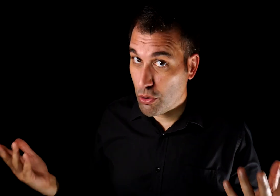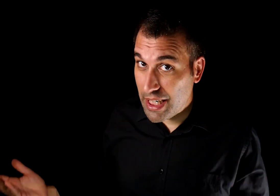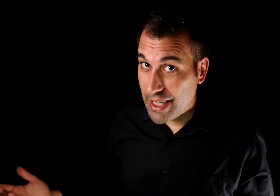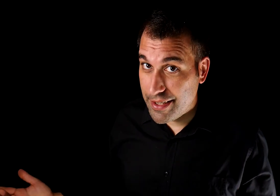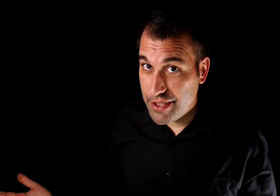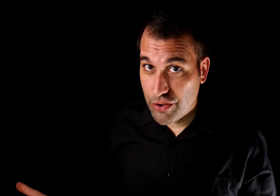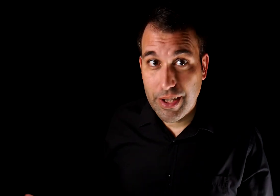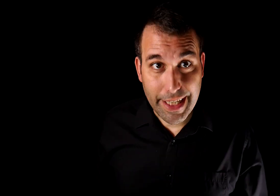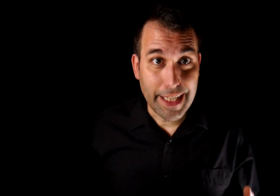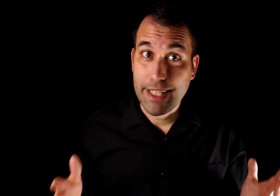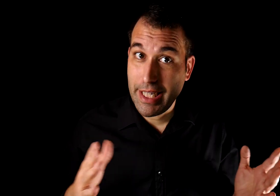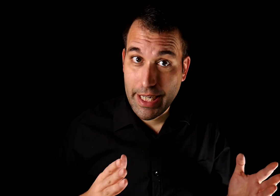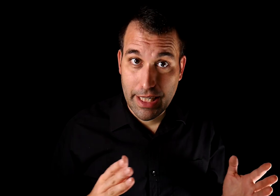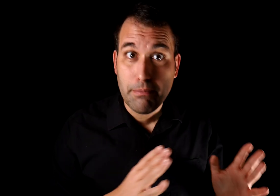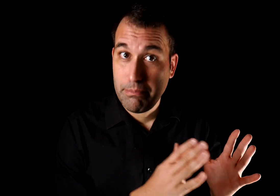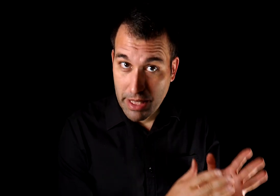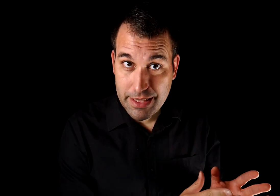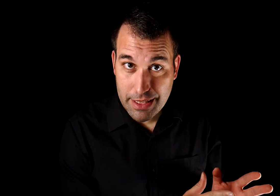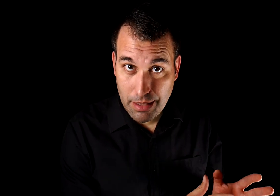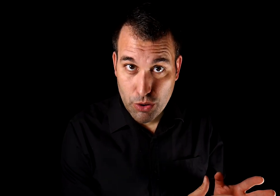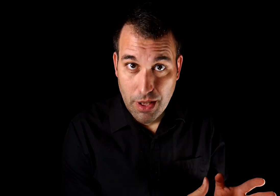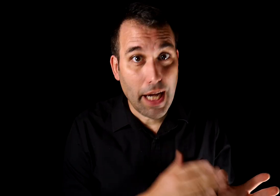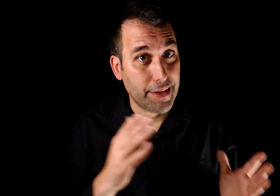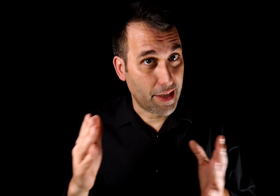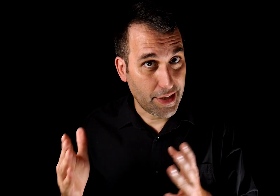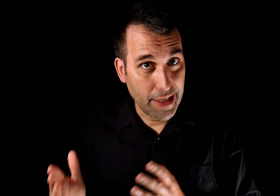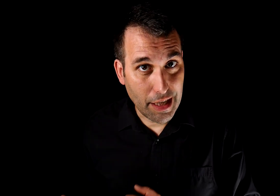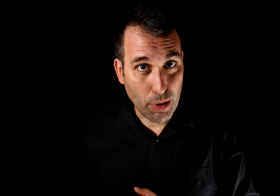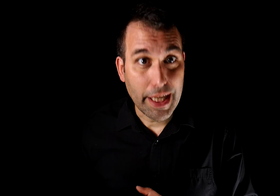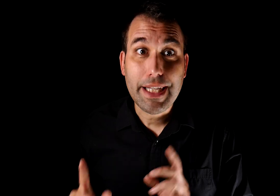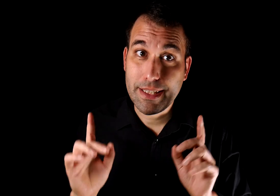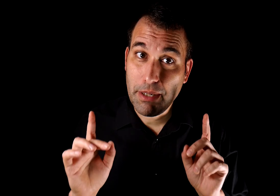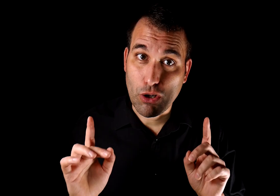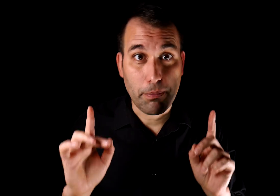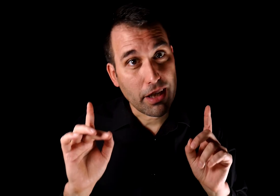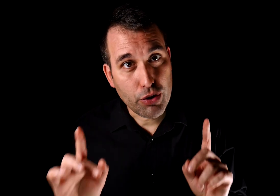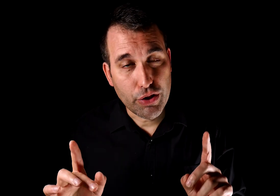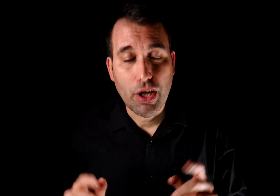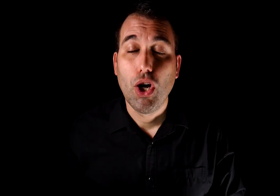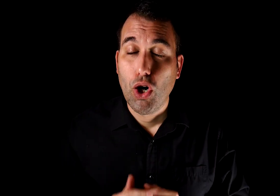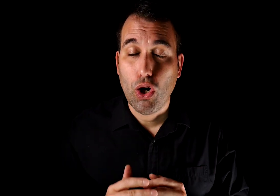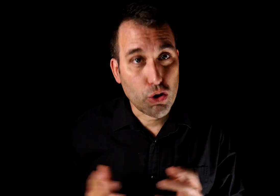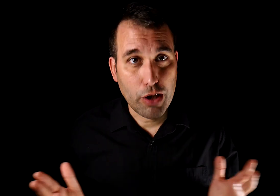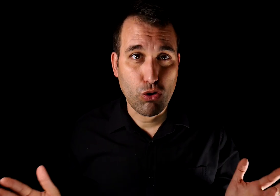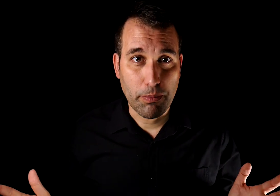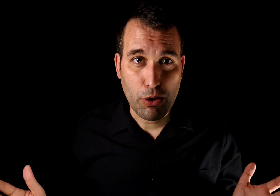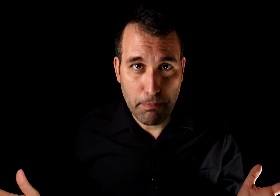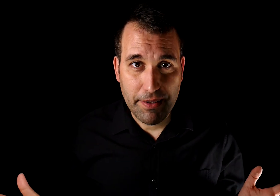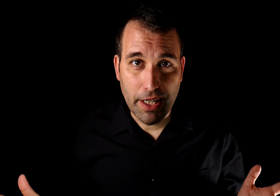tomar la decisión de quedarte en la arena para estar a salvo, adentrarte en el agua, extremando la precaución, o ser un completo imbécil e